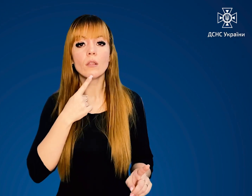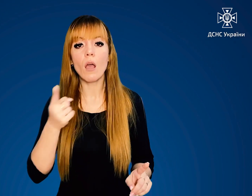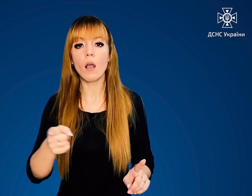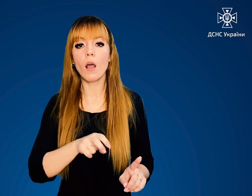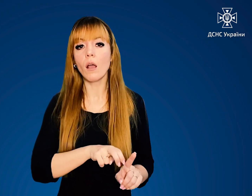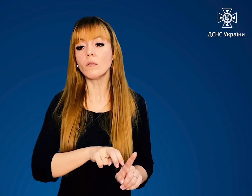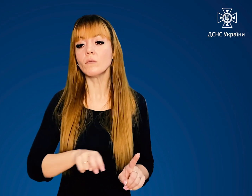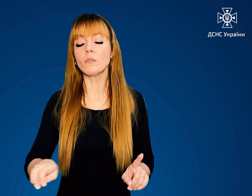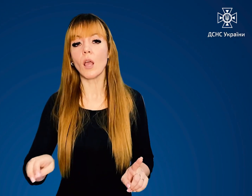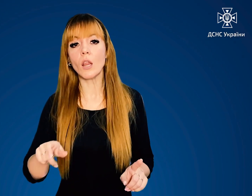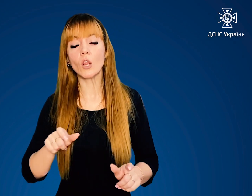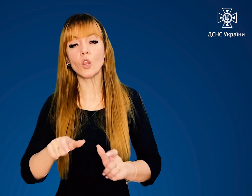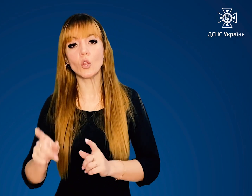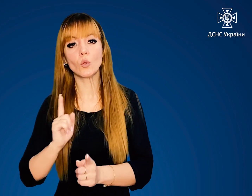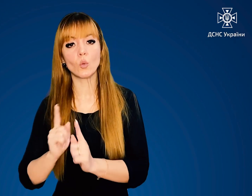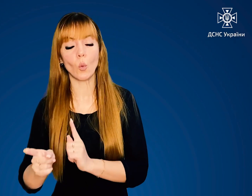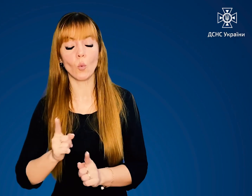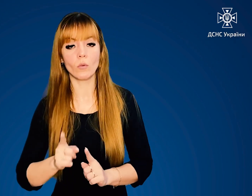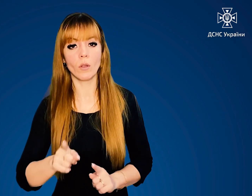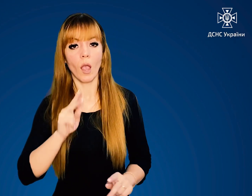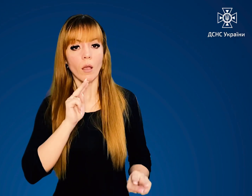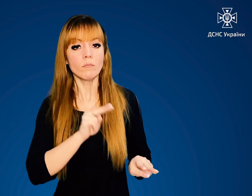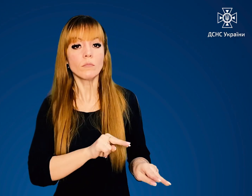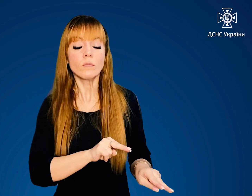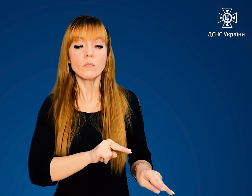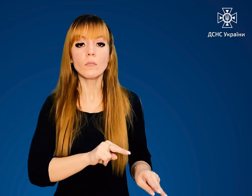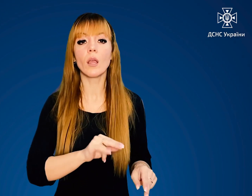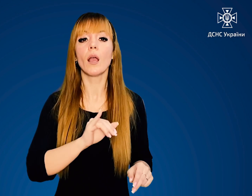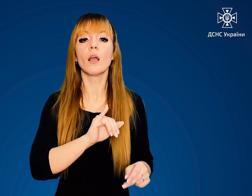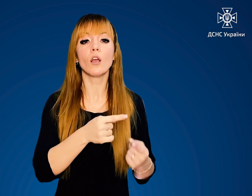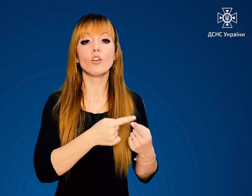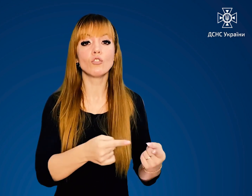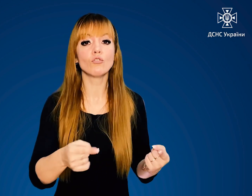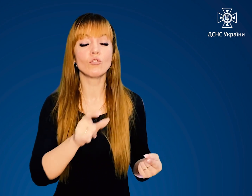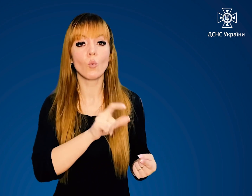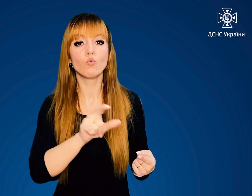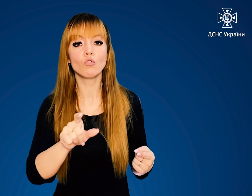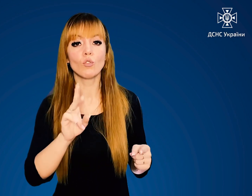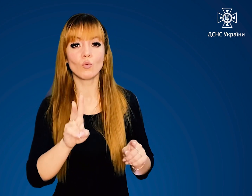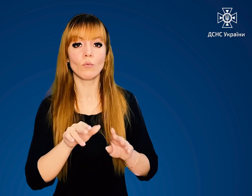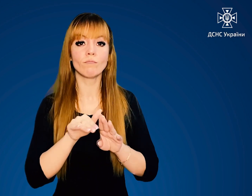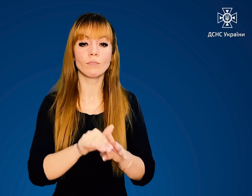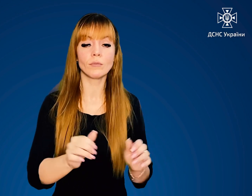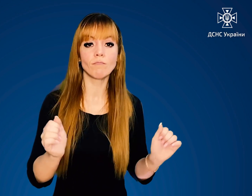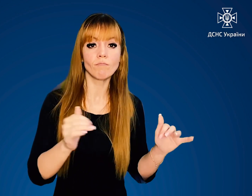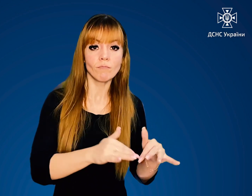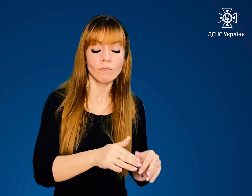далеко від доріг та просік, не втрачайте з виду інших учасників гасіння пожежі.